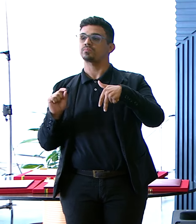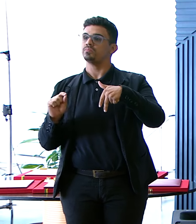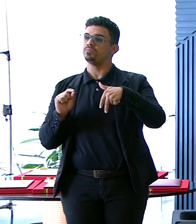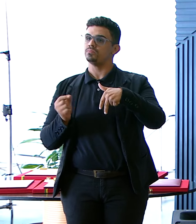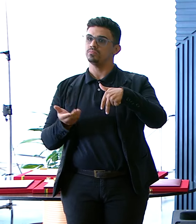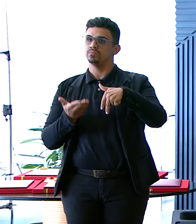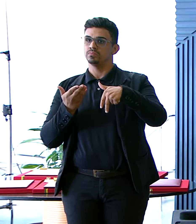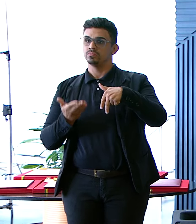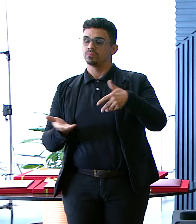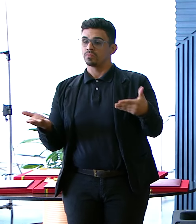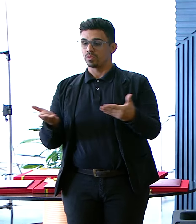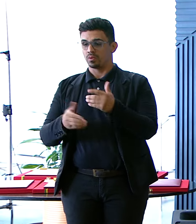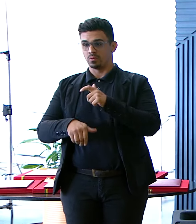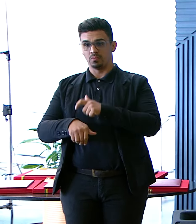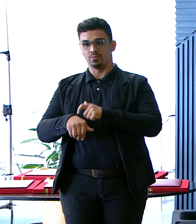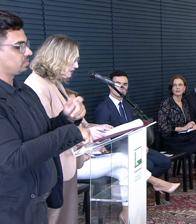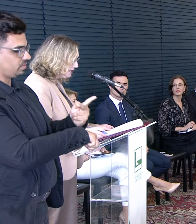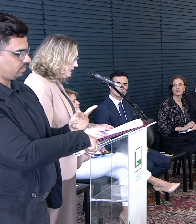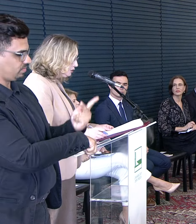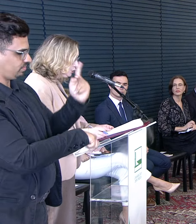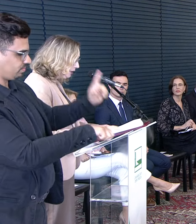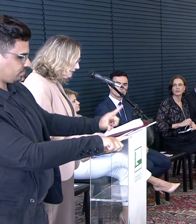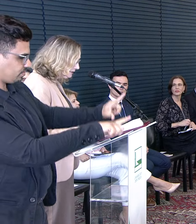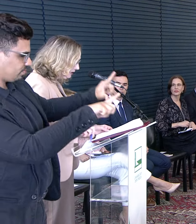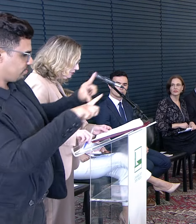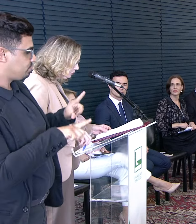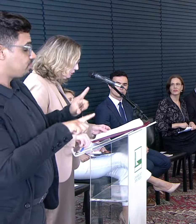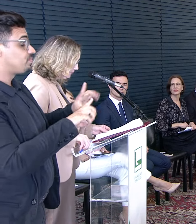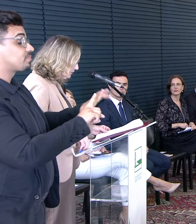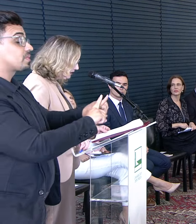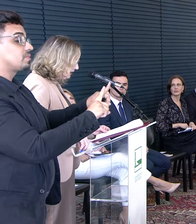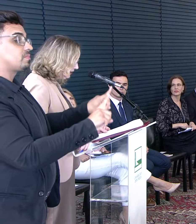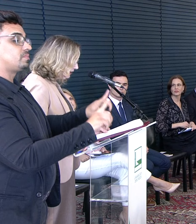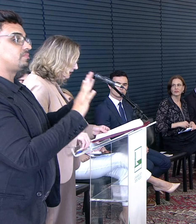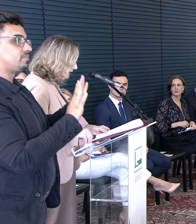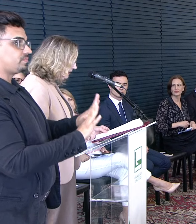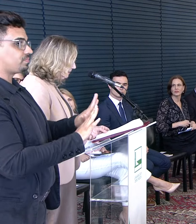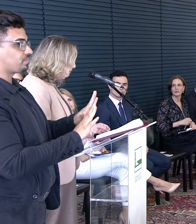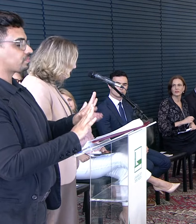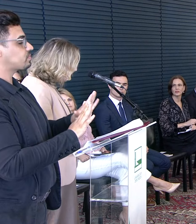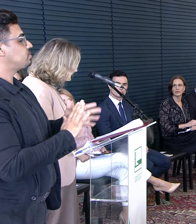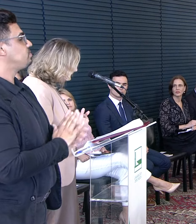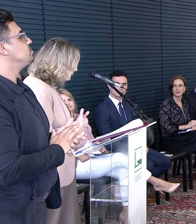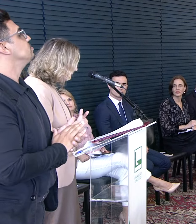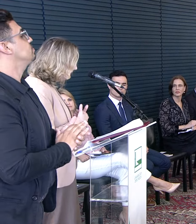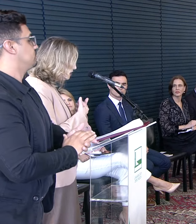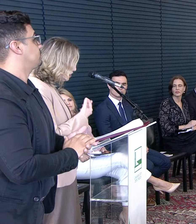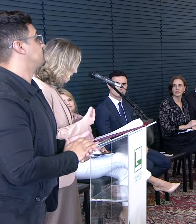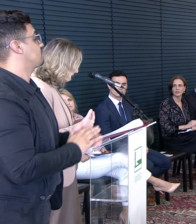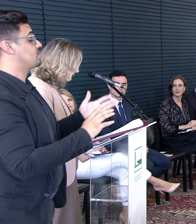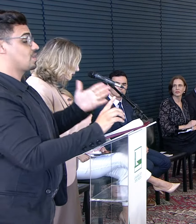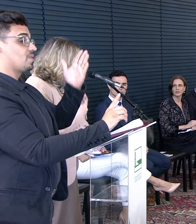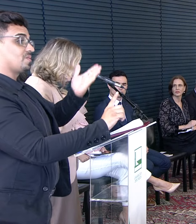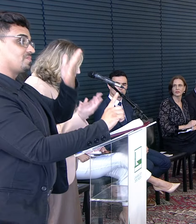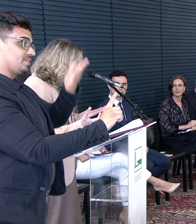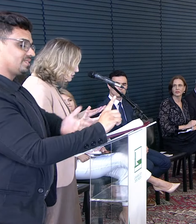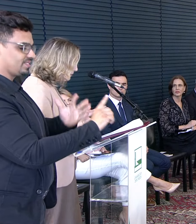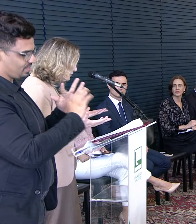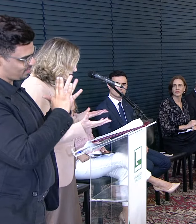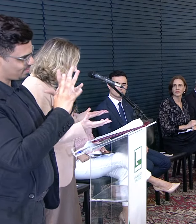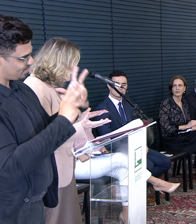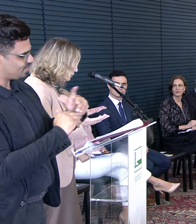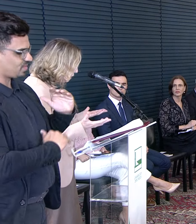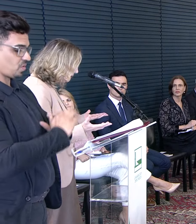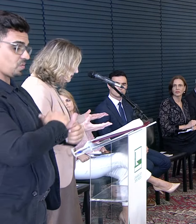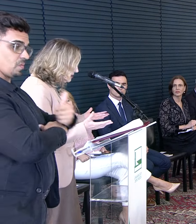Ao momento de premiação No entanto Para homenagear A todos